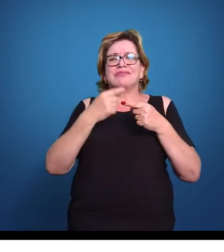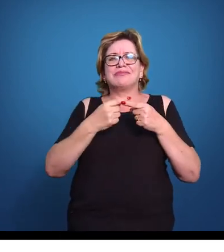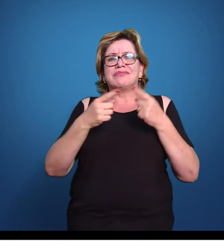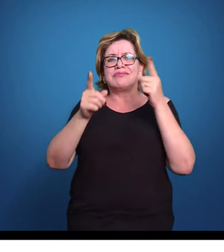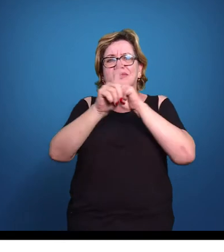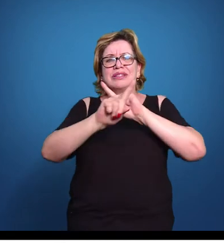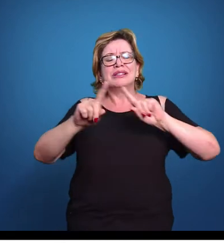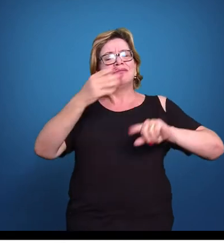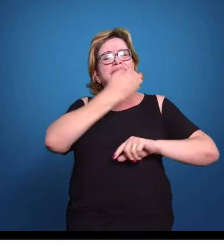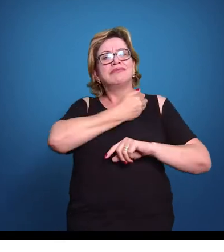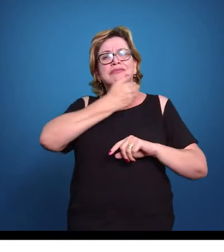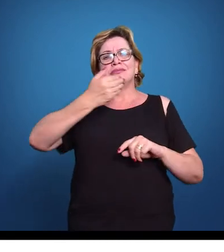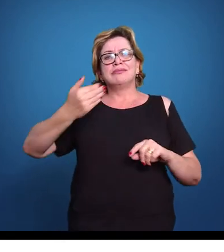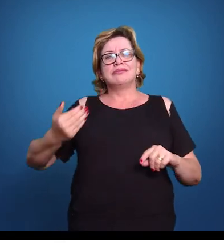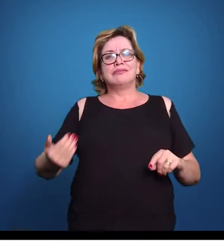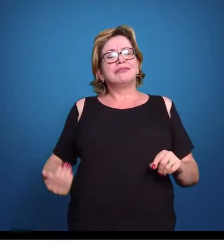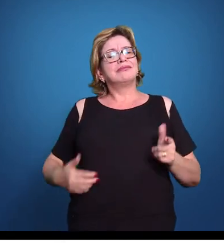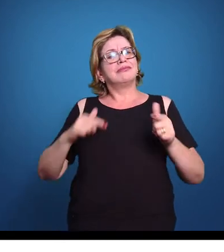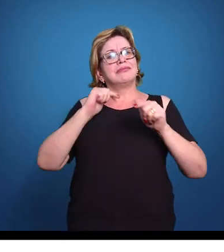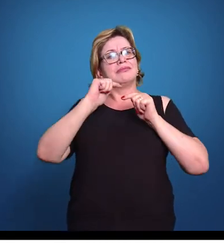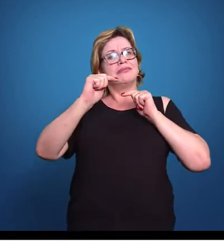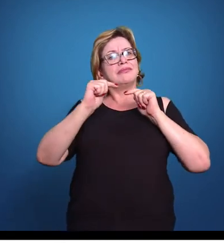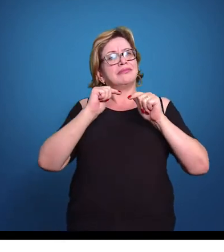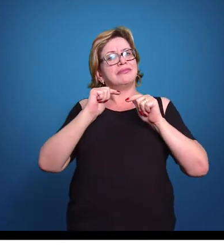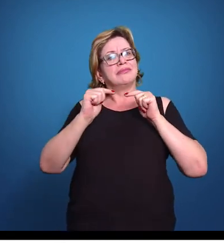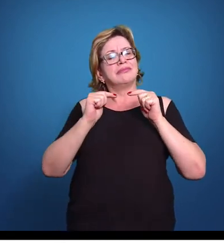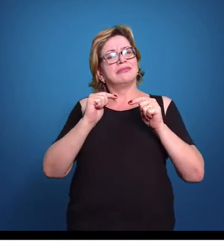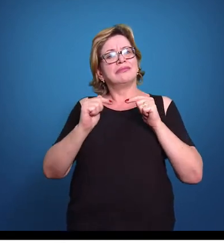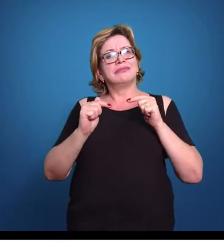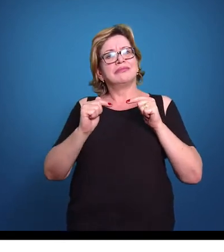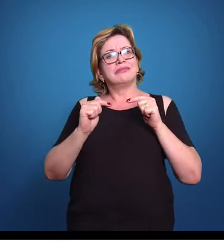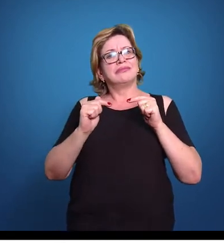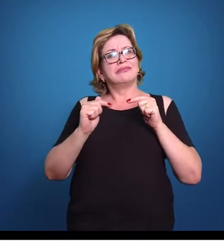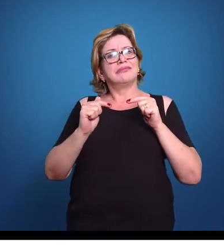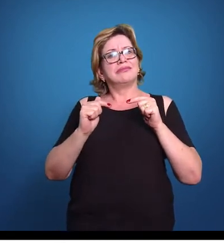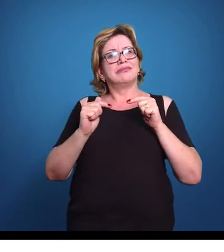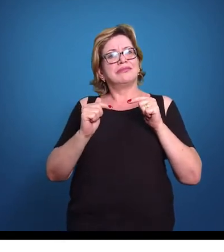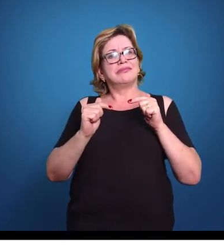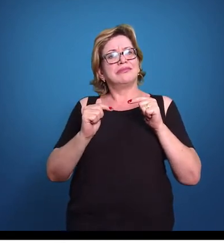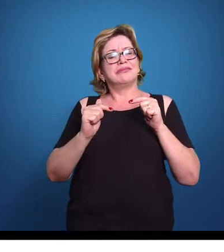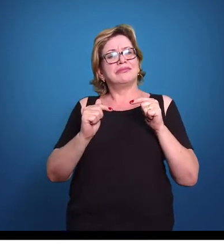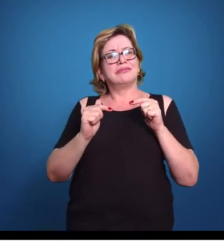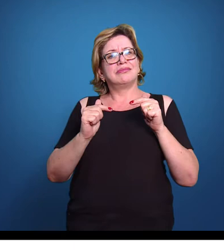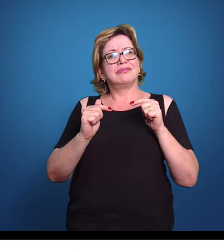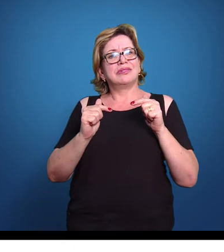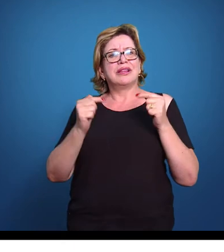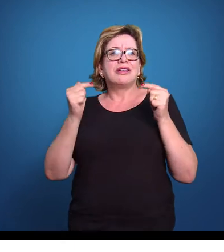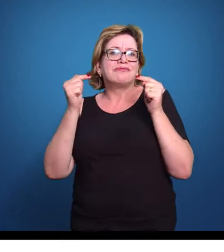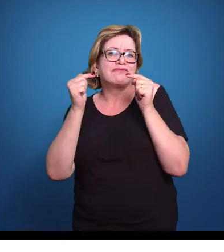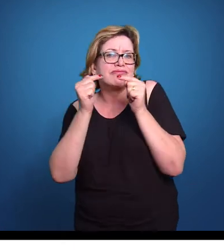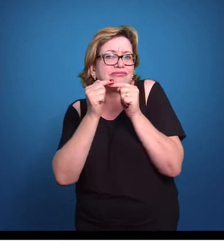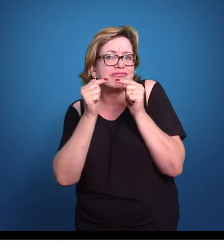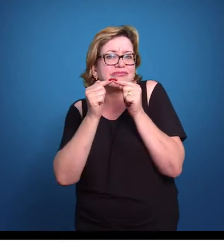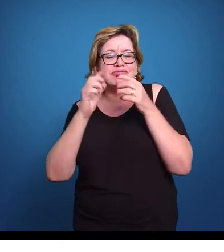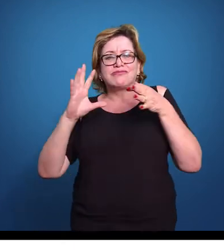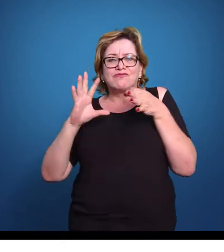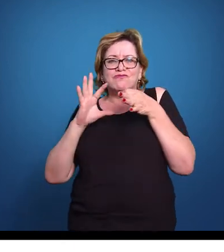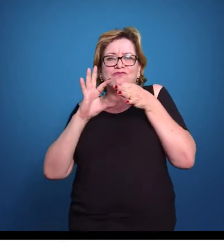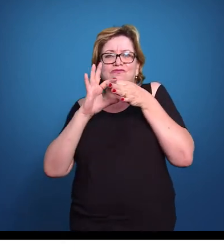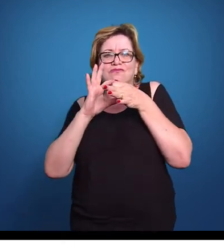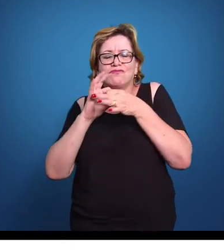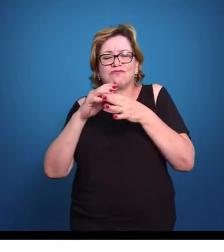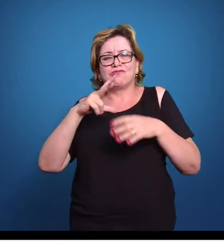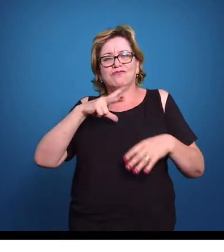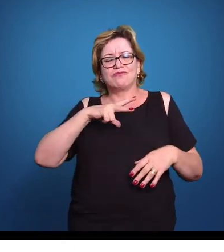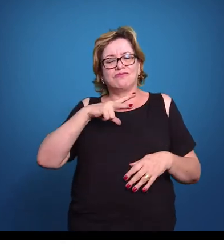governos trabalharem em consonância, em conjunto com